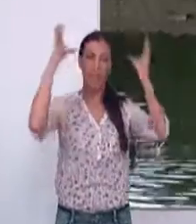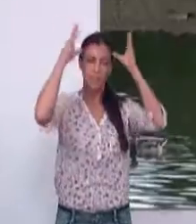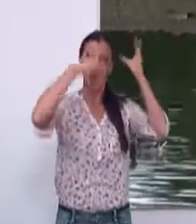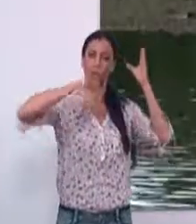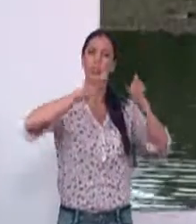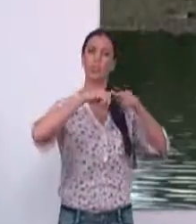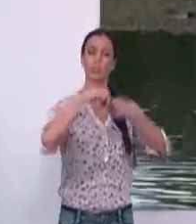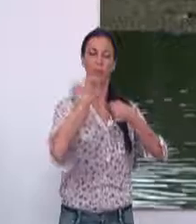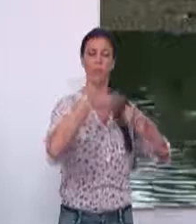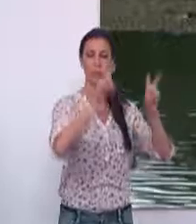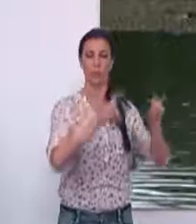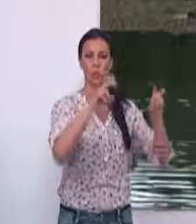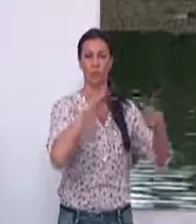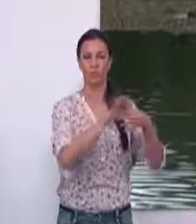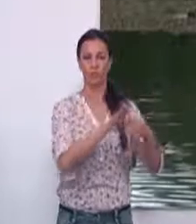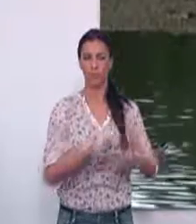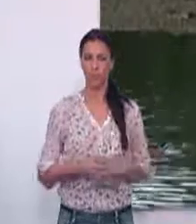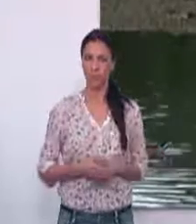participantes en el mismo.